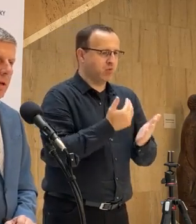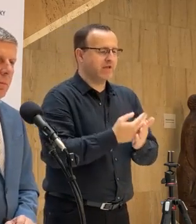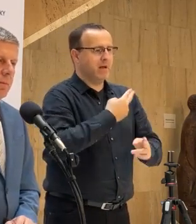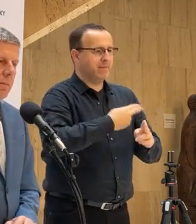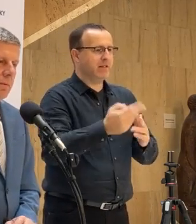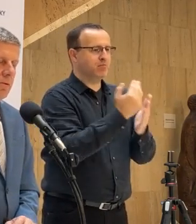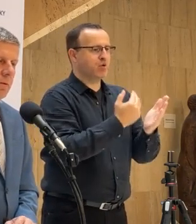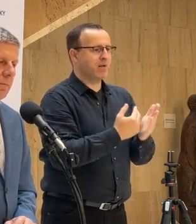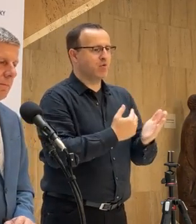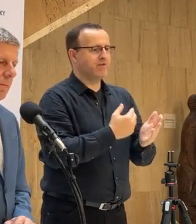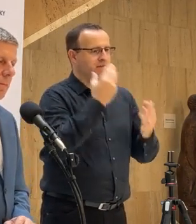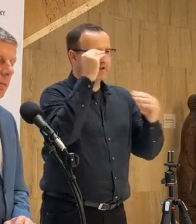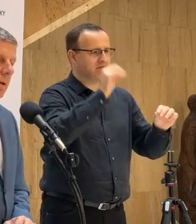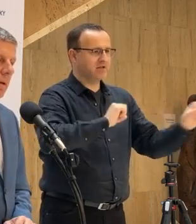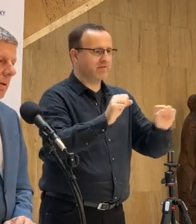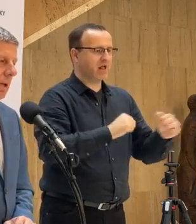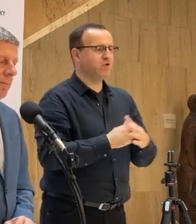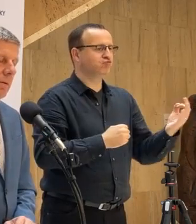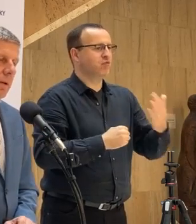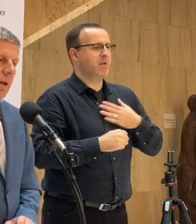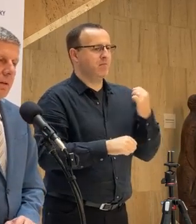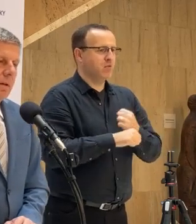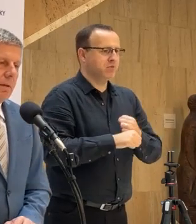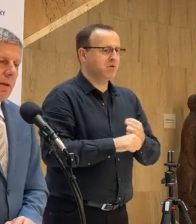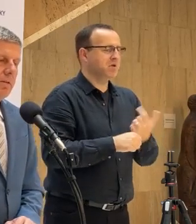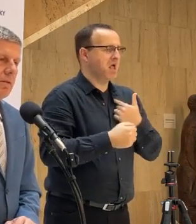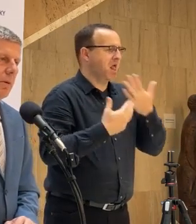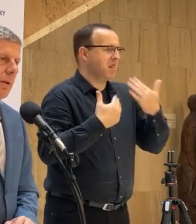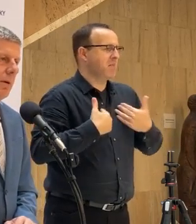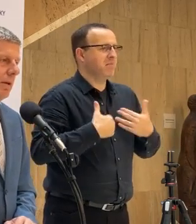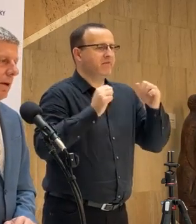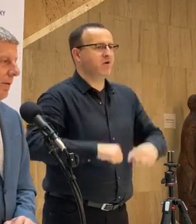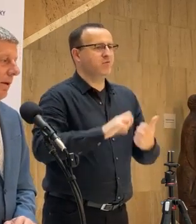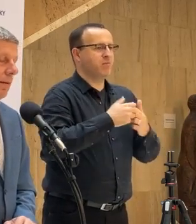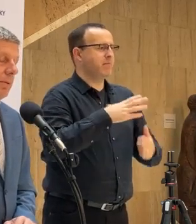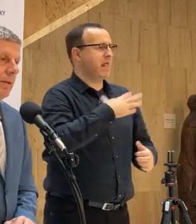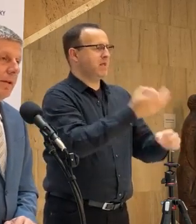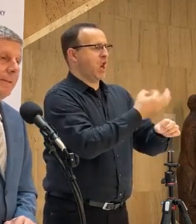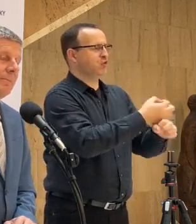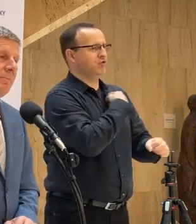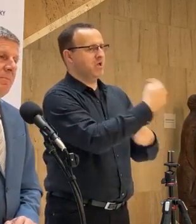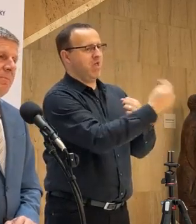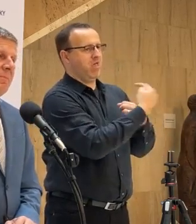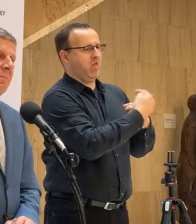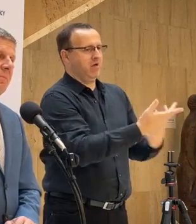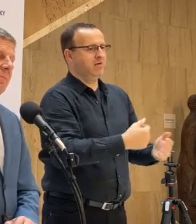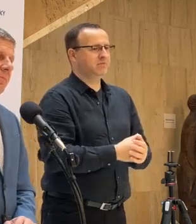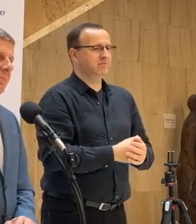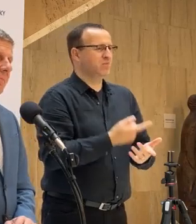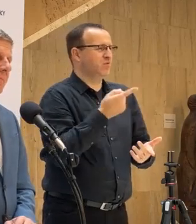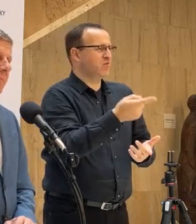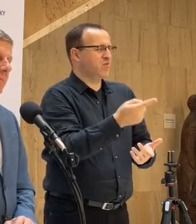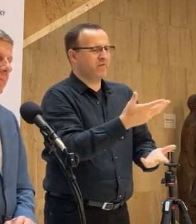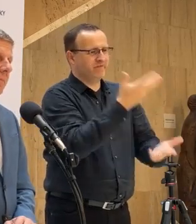cítim sa normálne, robím to, čo mám robiť a nemám z toho nejaké závažnejšie problémy ani nejaké zlé pocity. Viete, ono to tak vyznieva